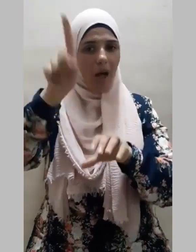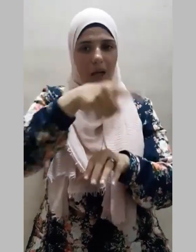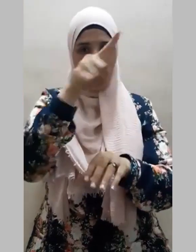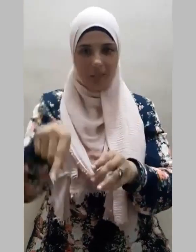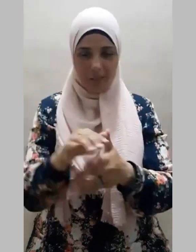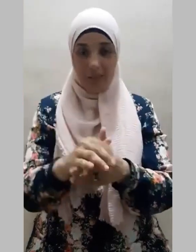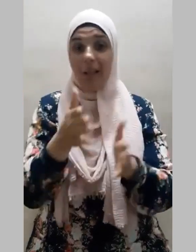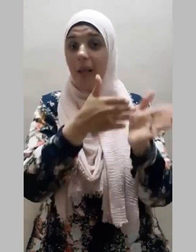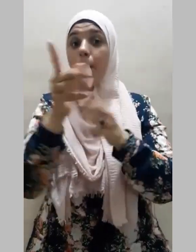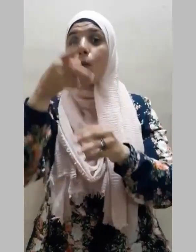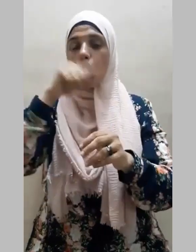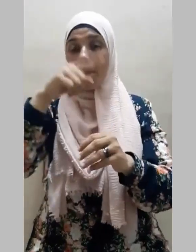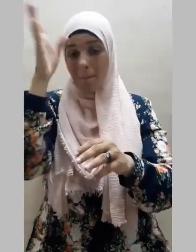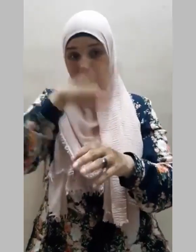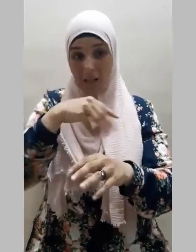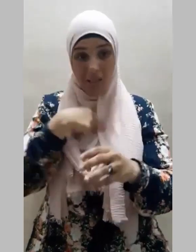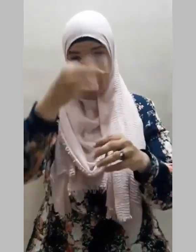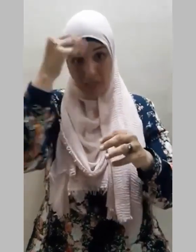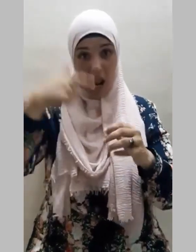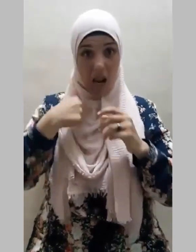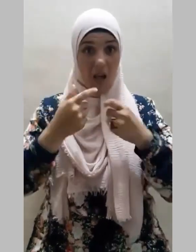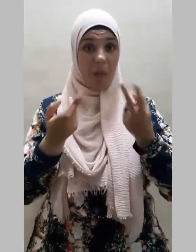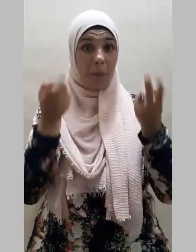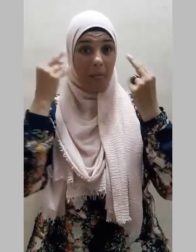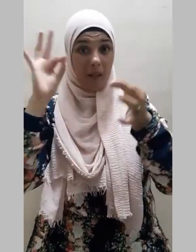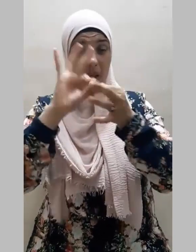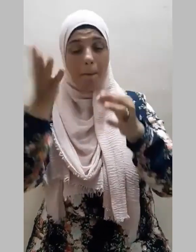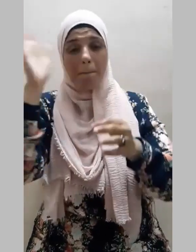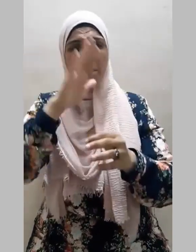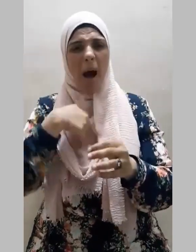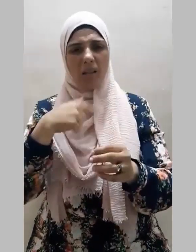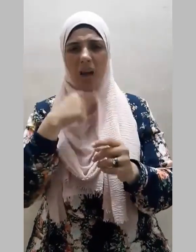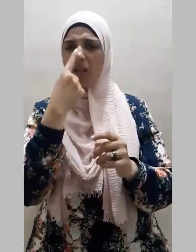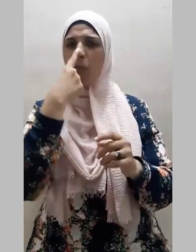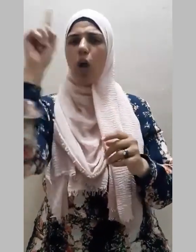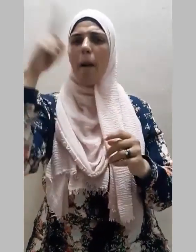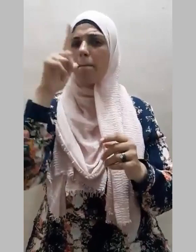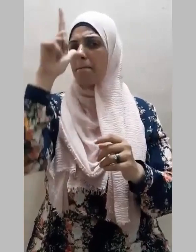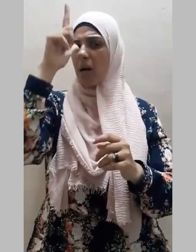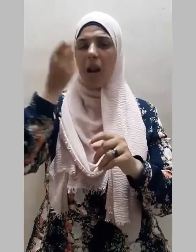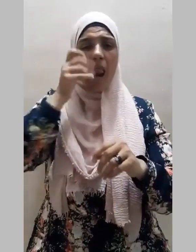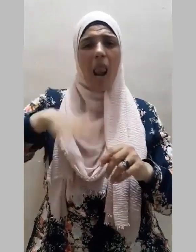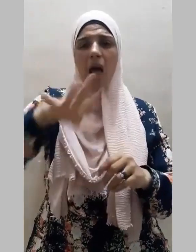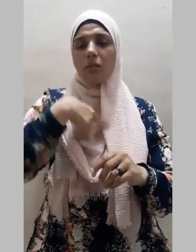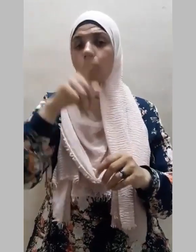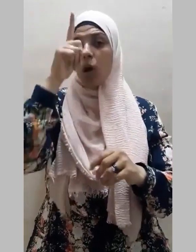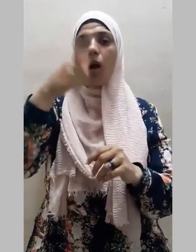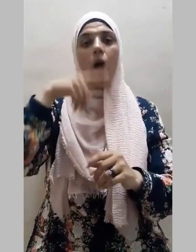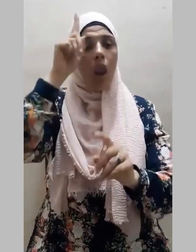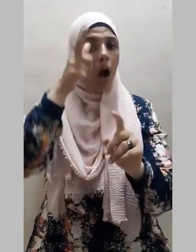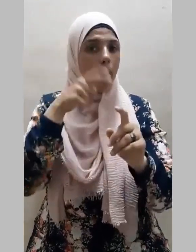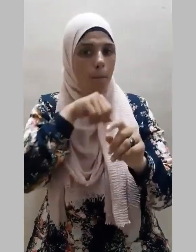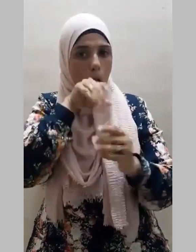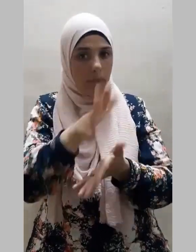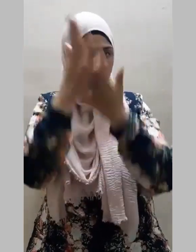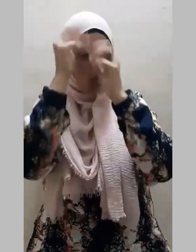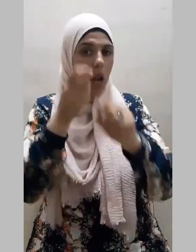ذلك في السلوك فيستعلي على الناس ولقد حظى نبينا صلى الله عليه